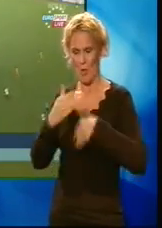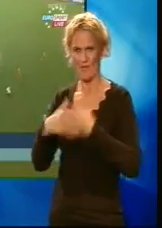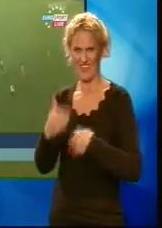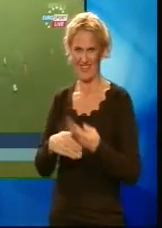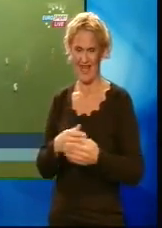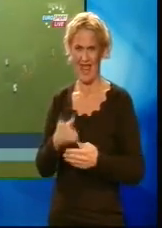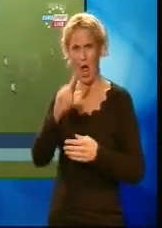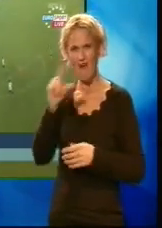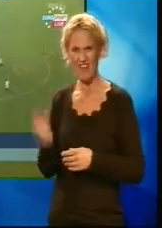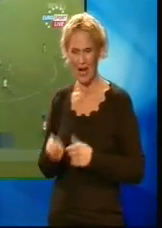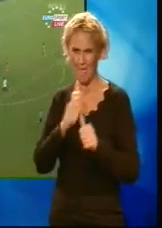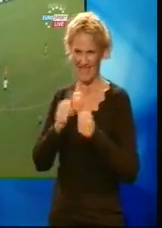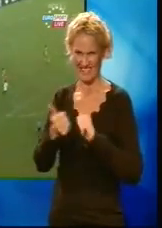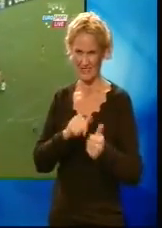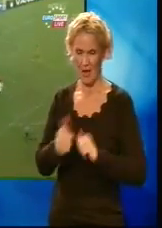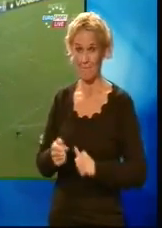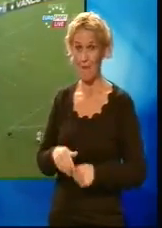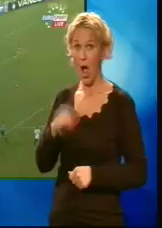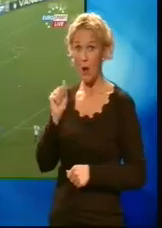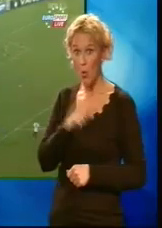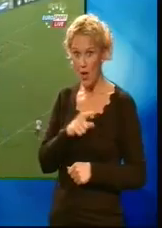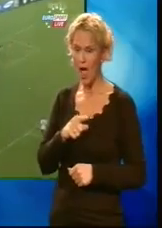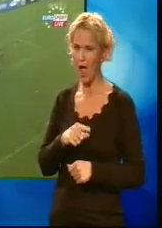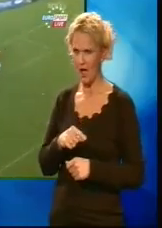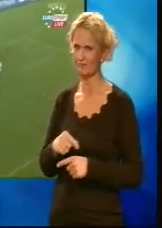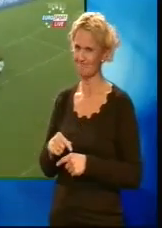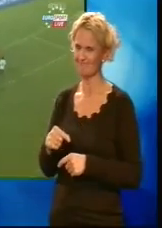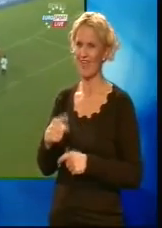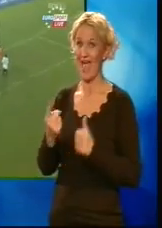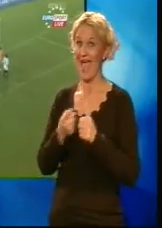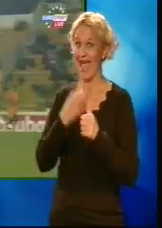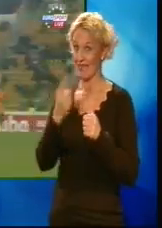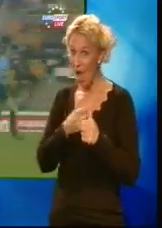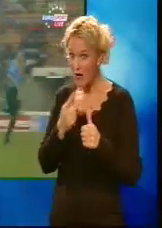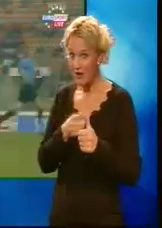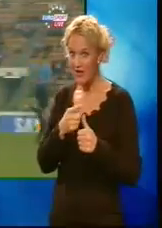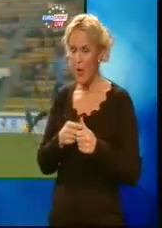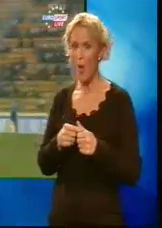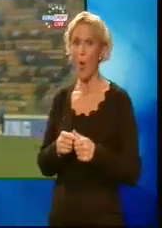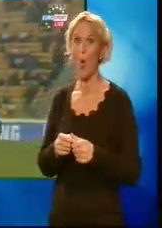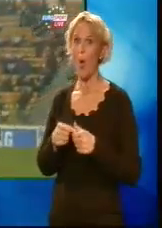Afrikamesterskapet. Angola er i det gavmille hjørne først en gang, og i enda større grad litt senere.